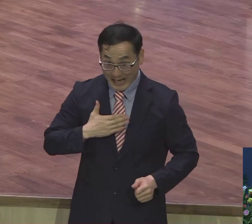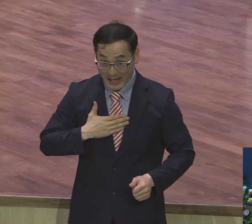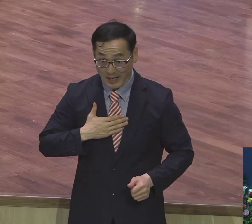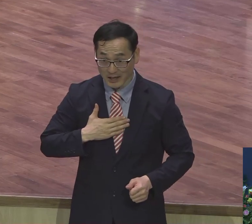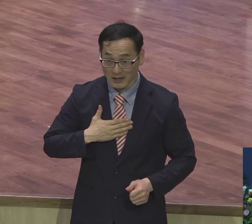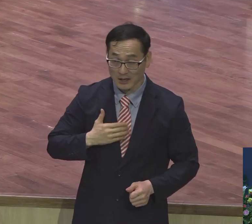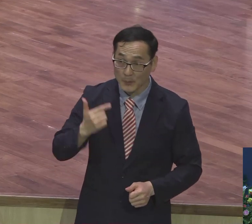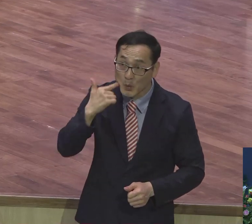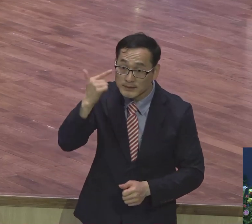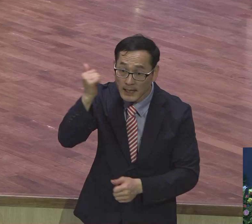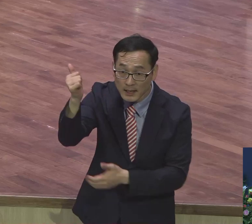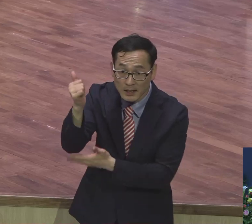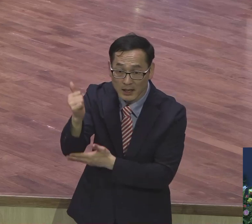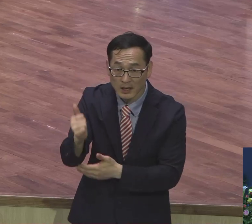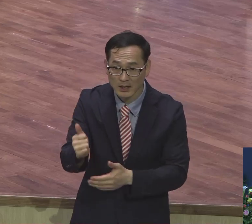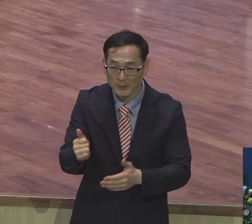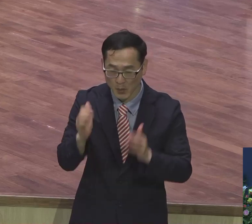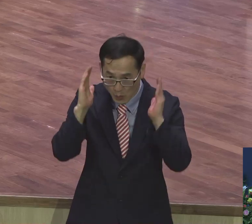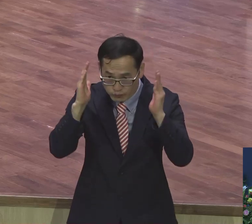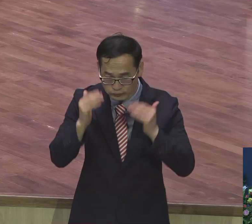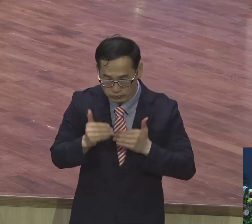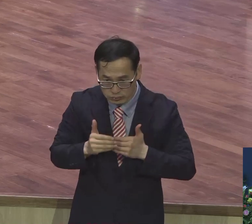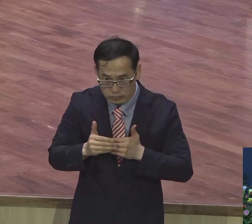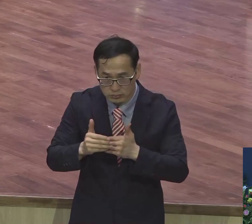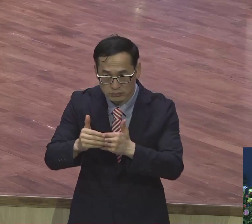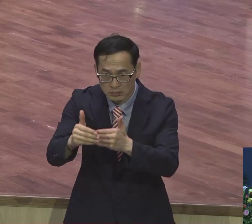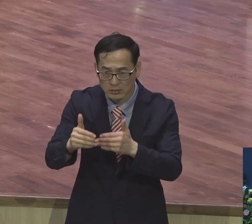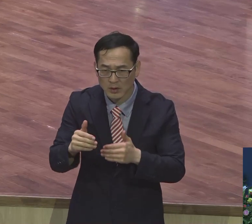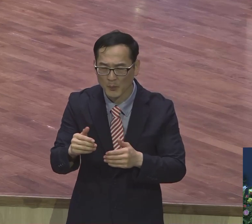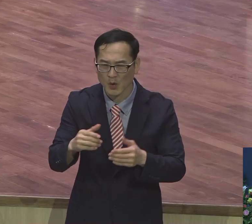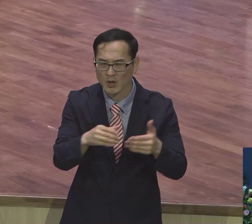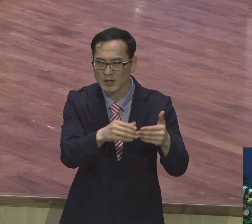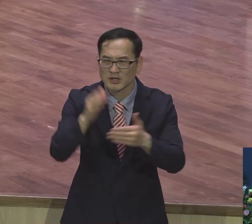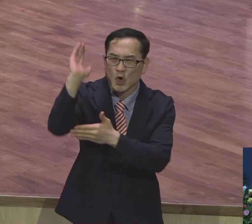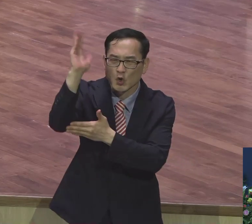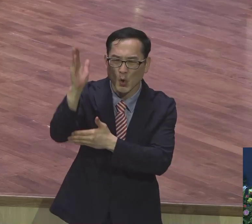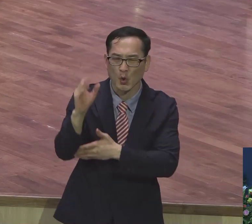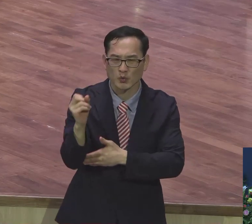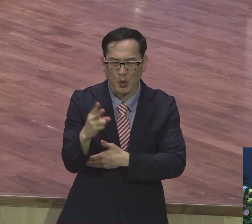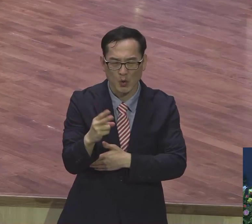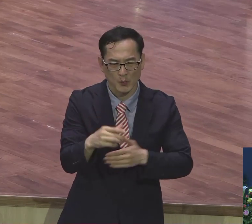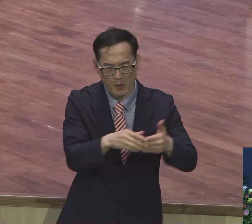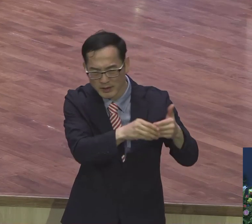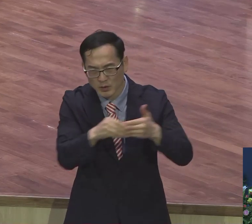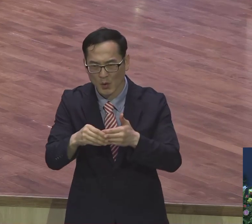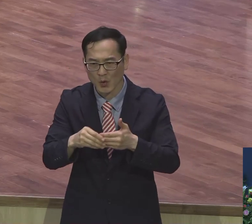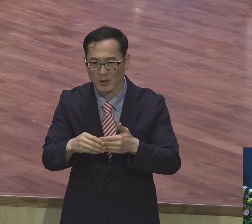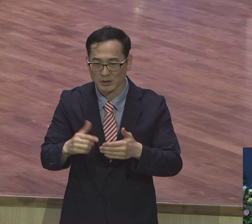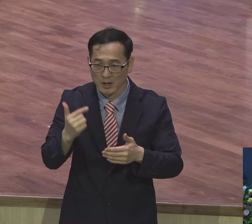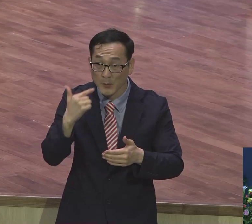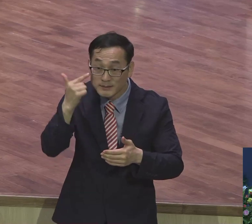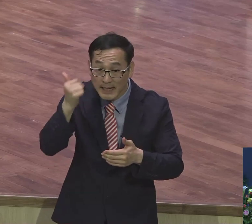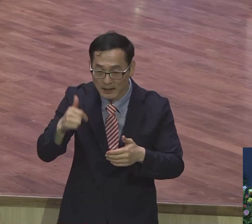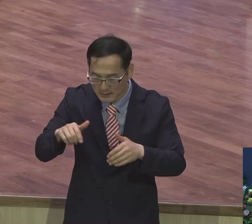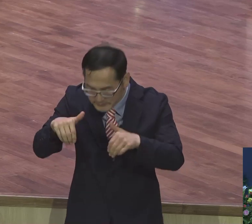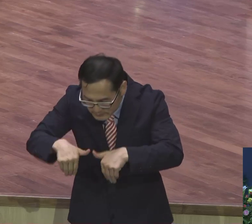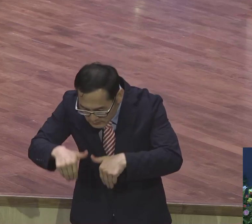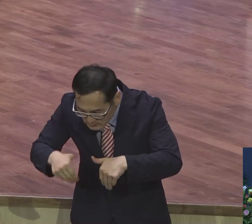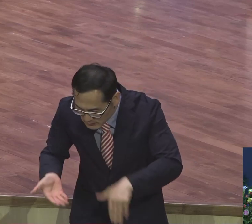설교도 한번 해본 적도 없고 새벽에도 한번 인도해본 적도 없고 정식으로 내가 무슨 교육기 해본 적도 없고